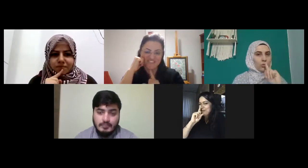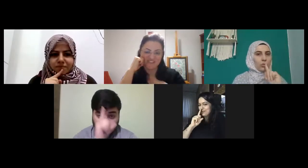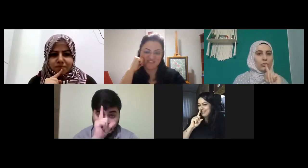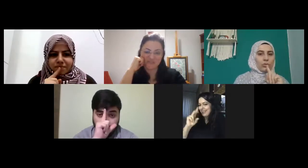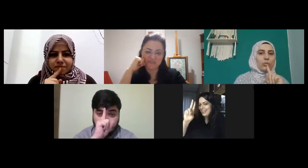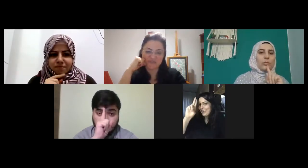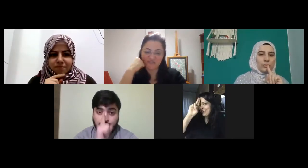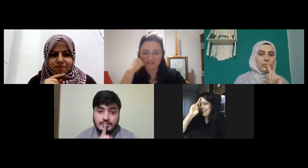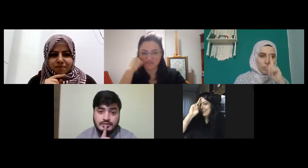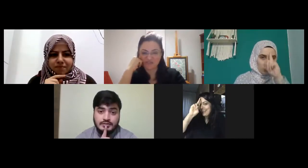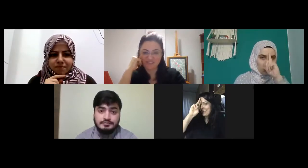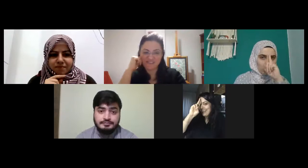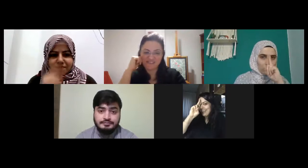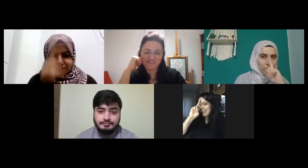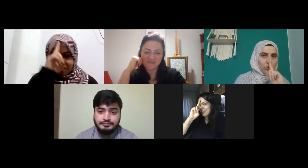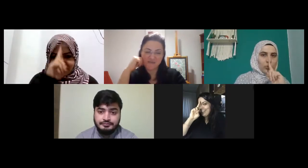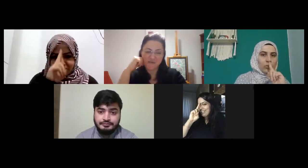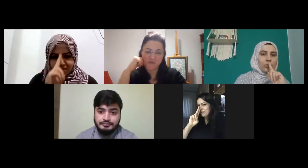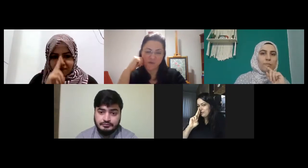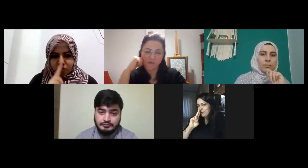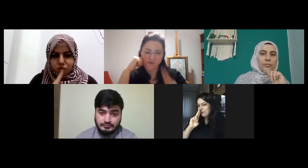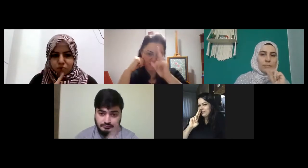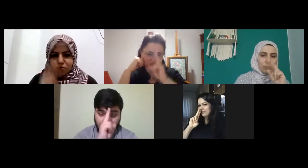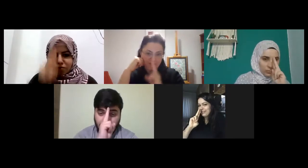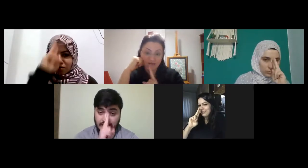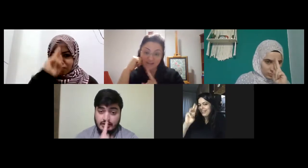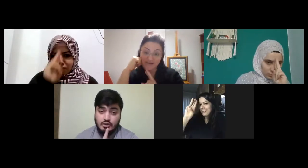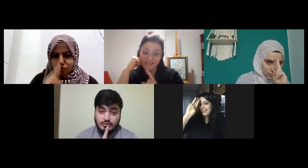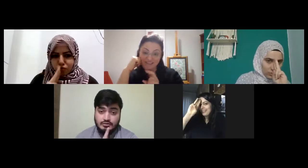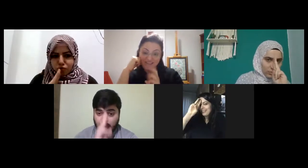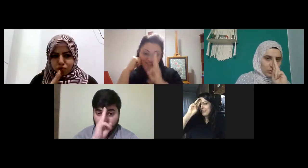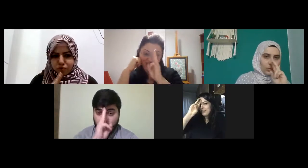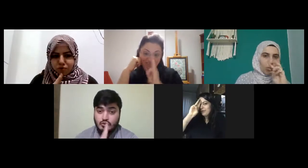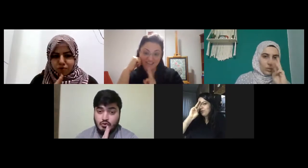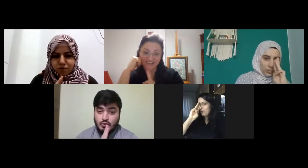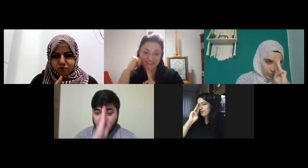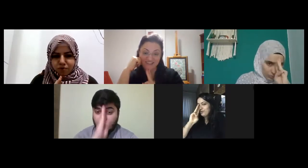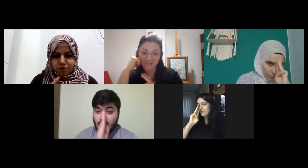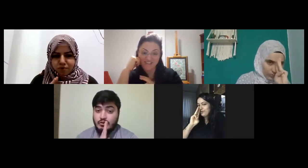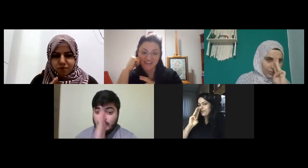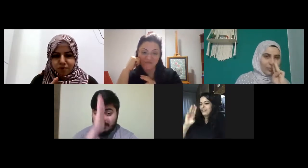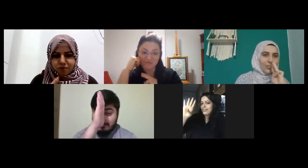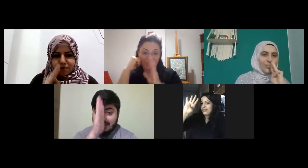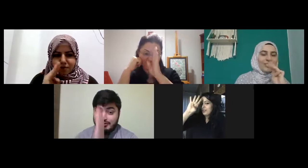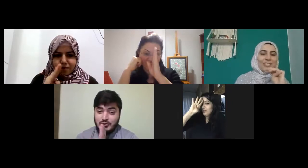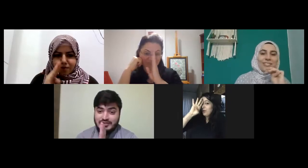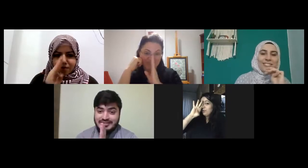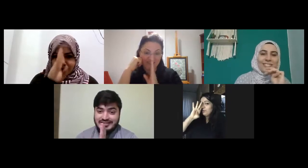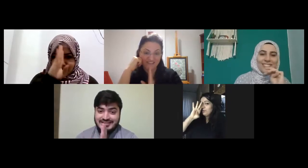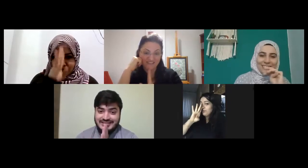iki yüz üç yüz üç yüz dört yüz